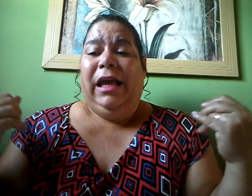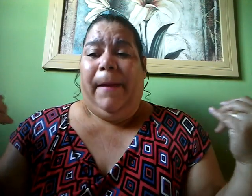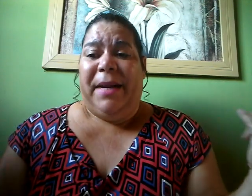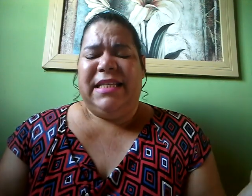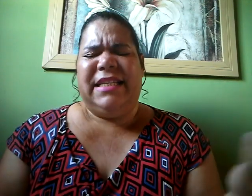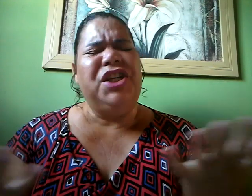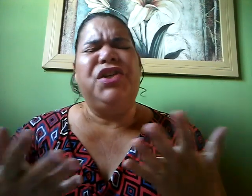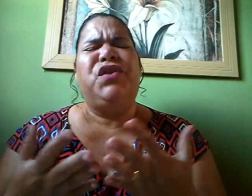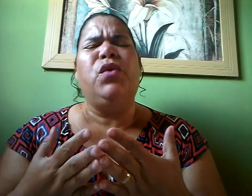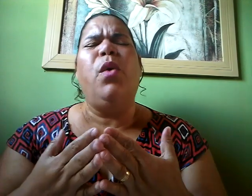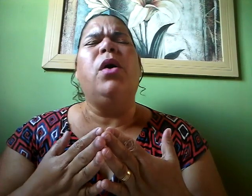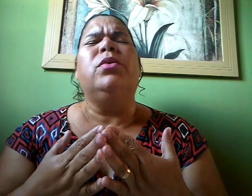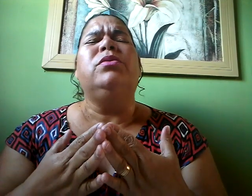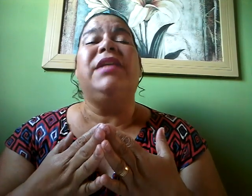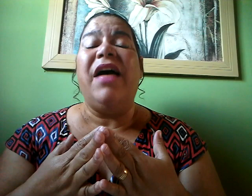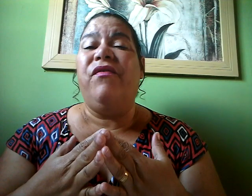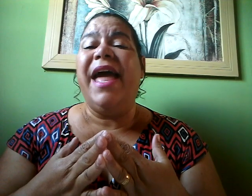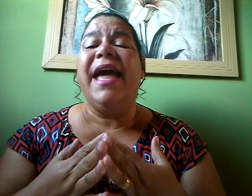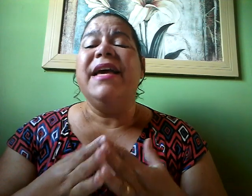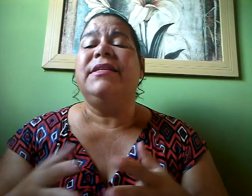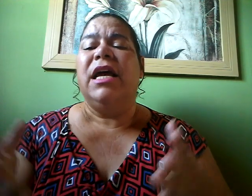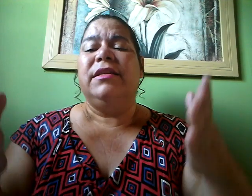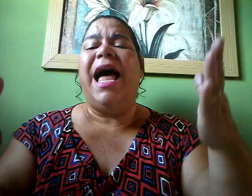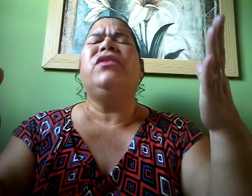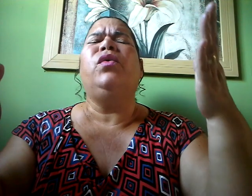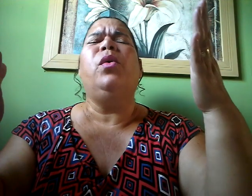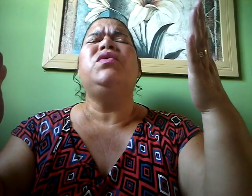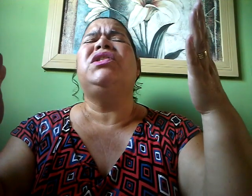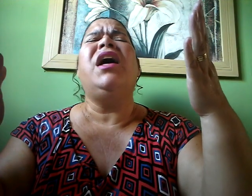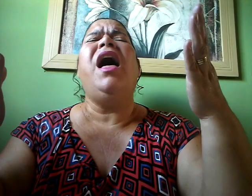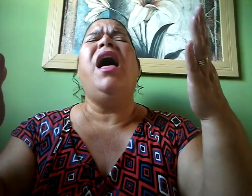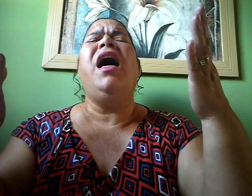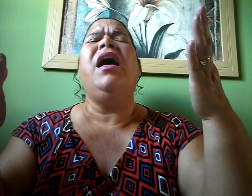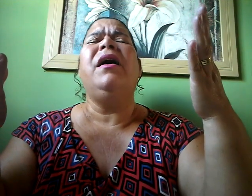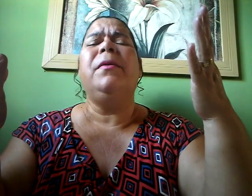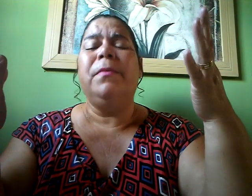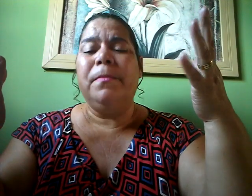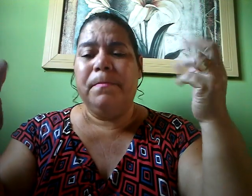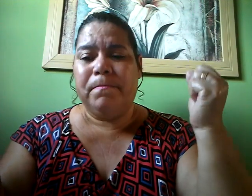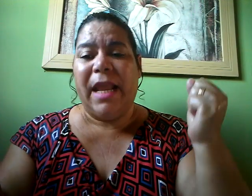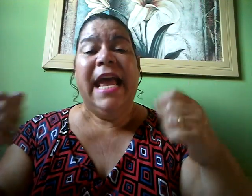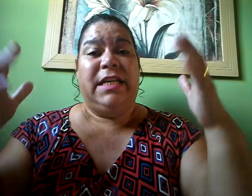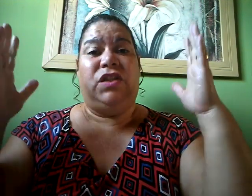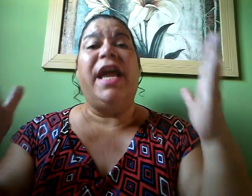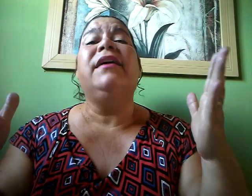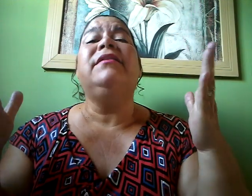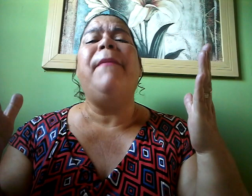Preciso outra vez Da tua unção Estenda